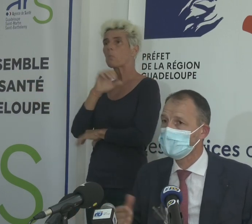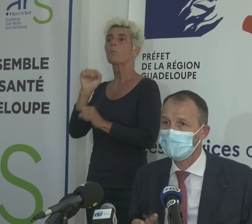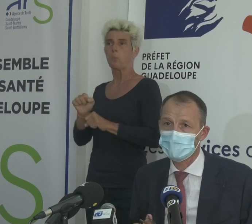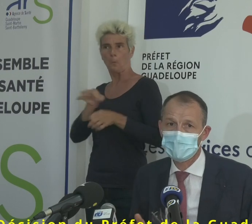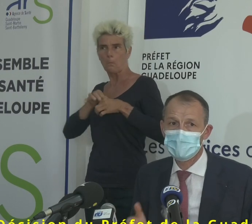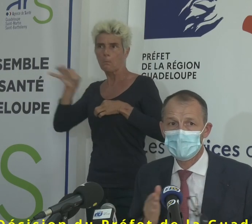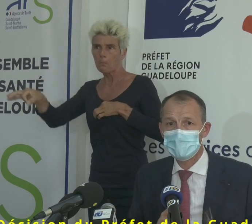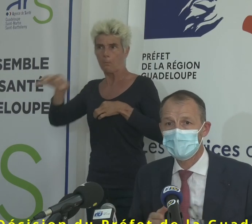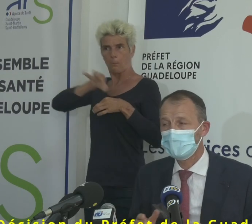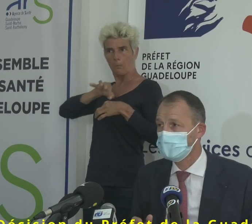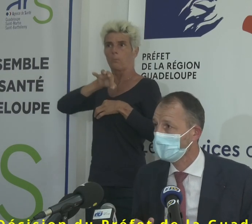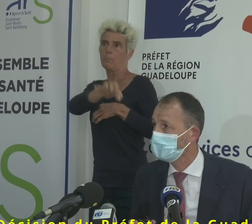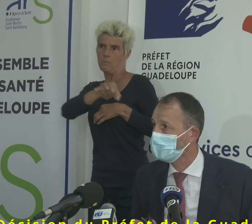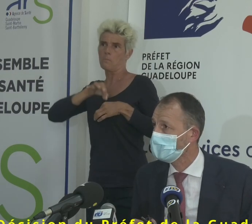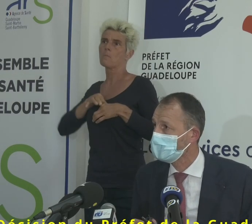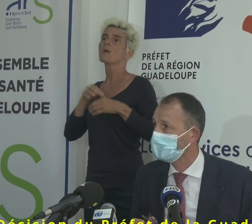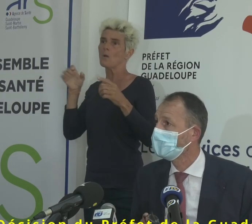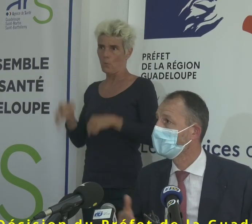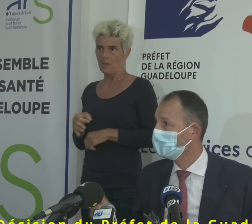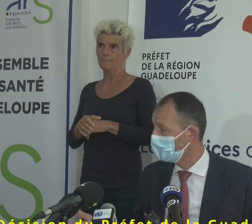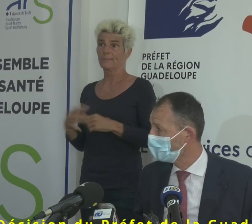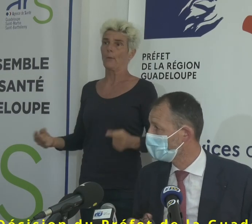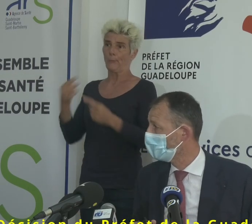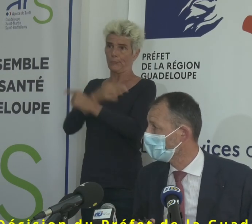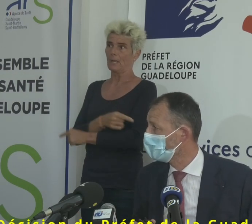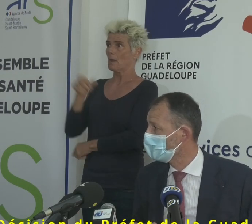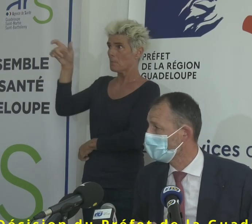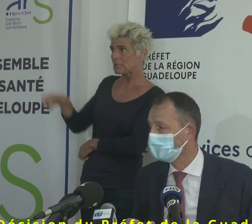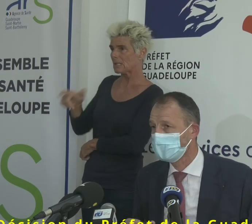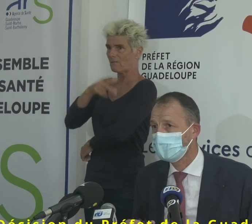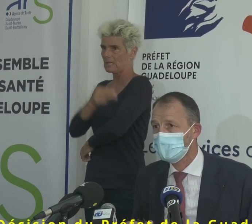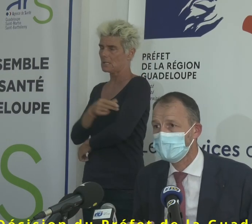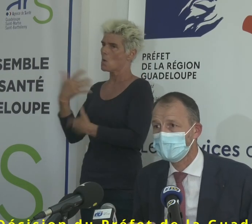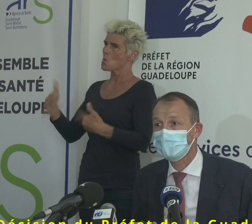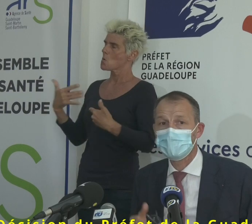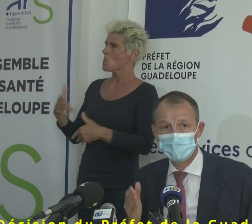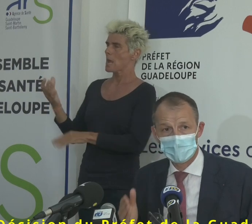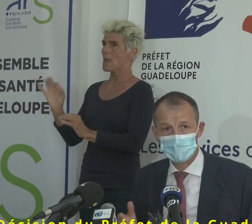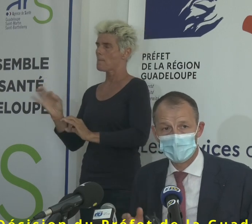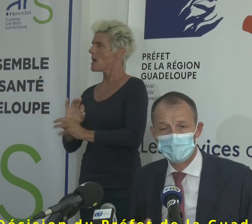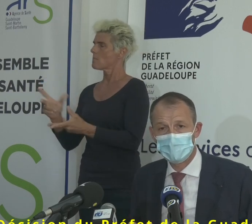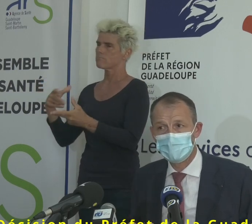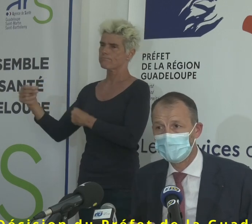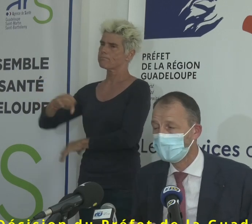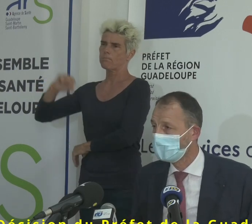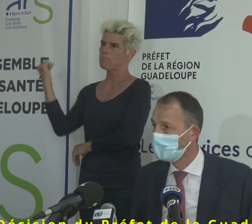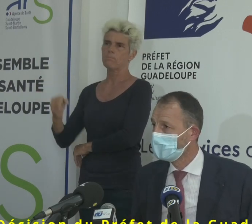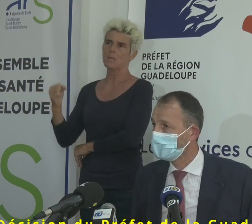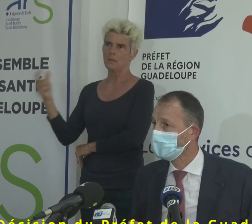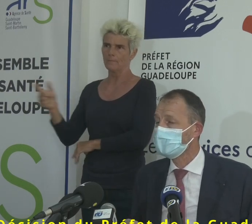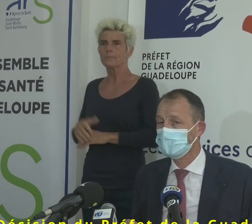même, mais qui passe assez rapidement, à la différence des gens qui ne sont pas vaccinés et qui peuvent être dans des situations de fragilité. La seule